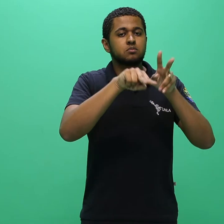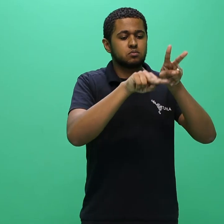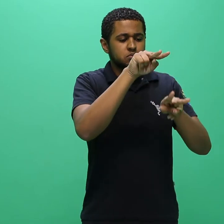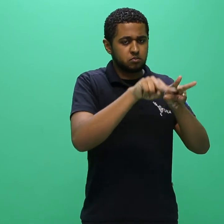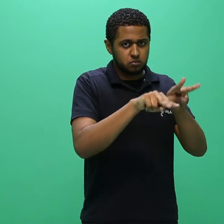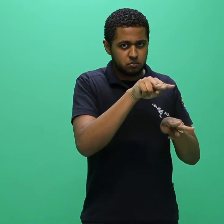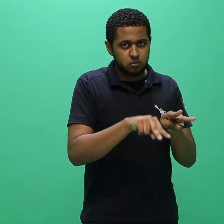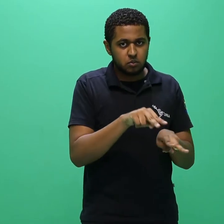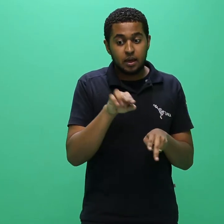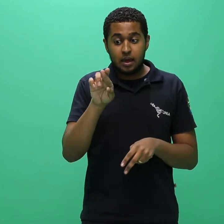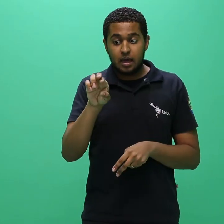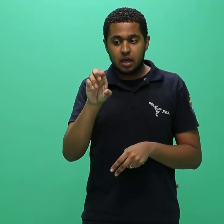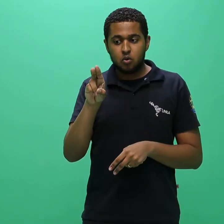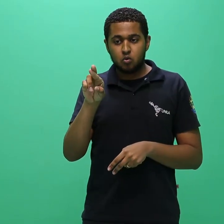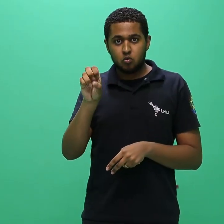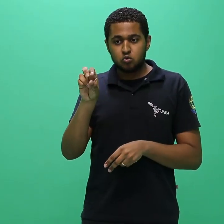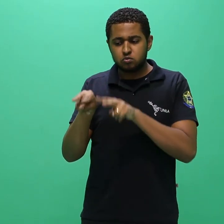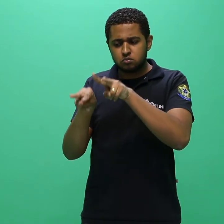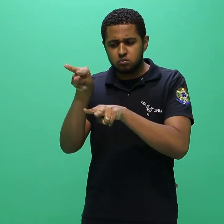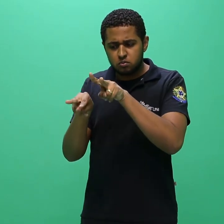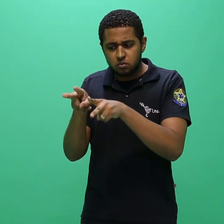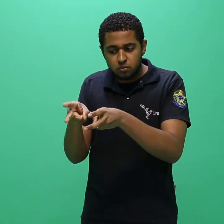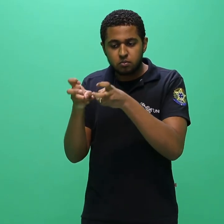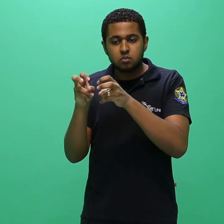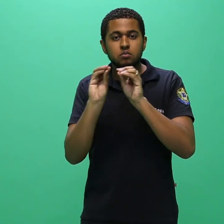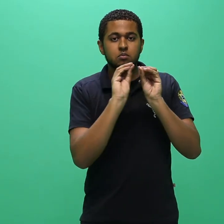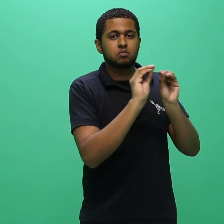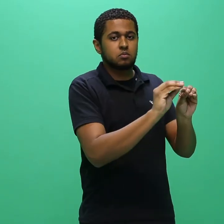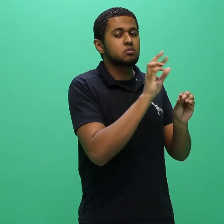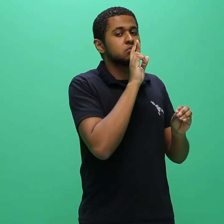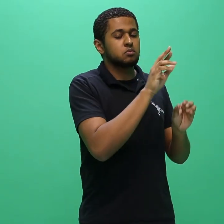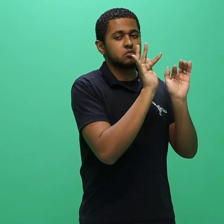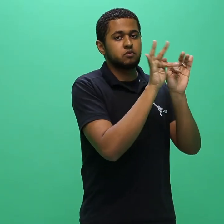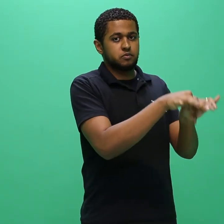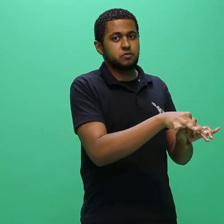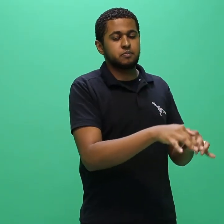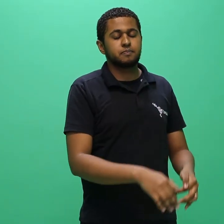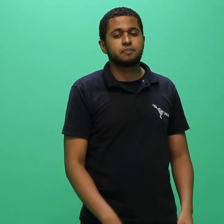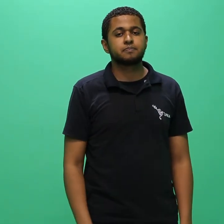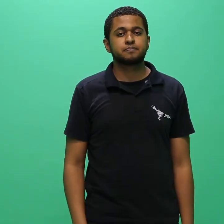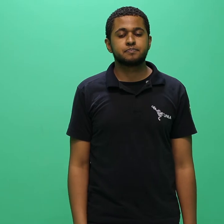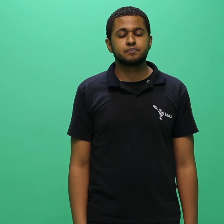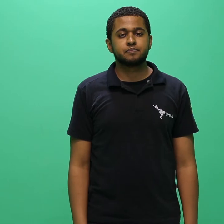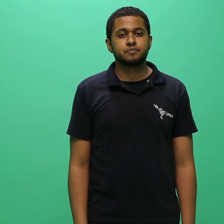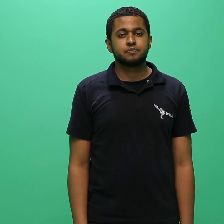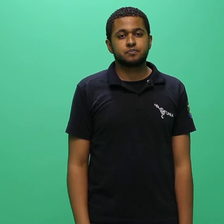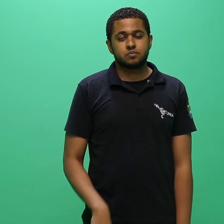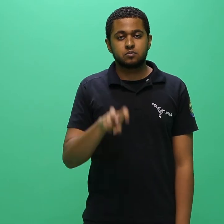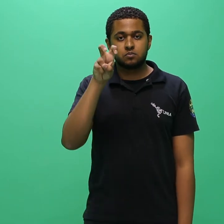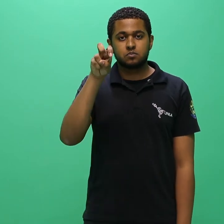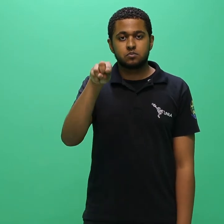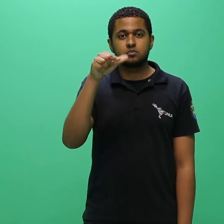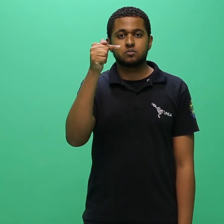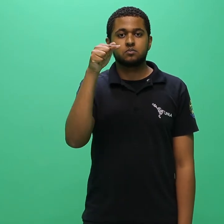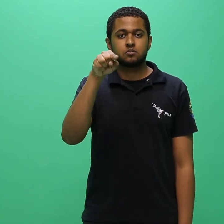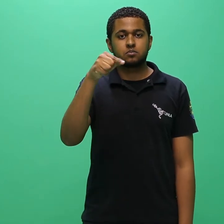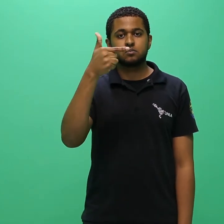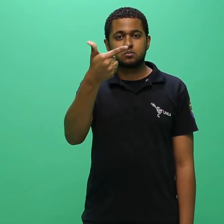interpostos pelos candidatos. 5.7.2.1. Não cabe, em